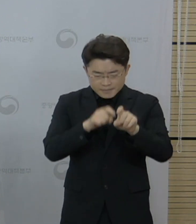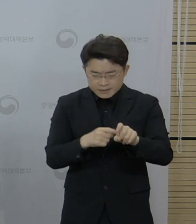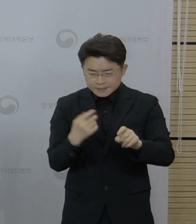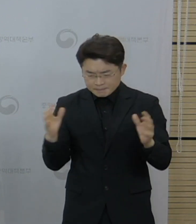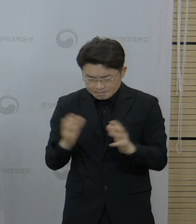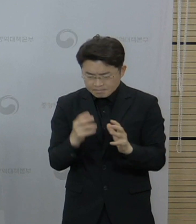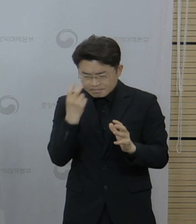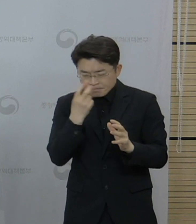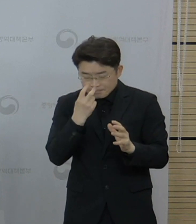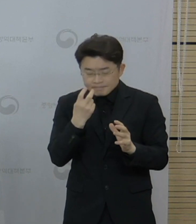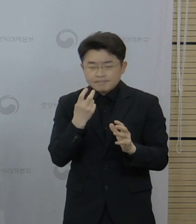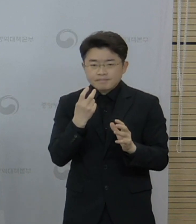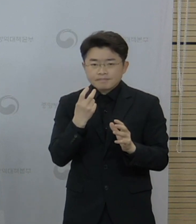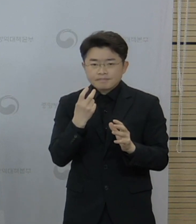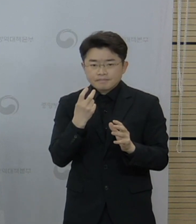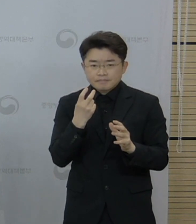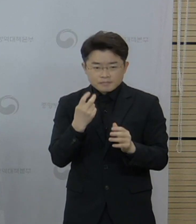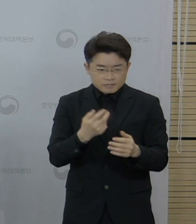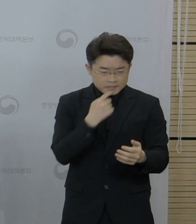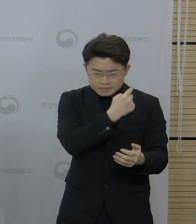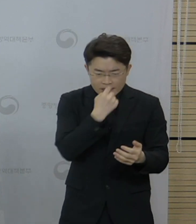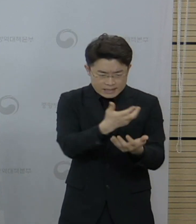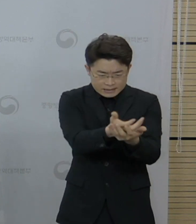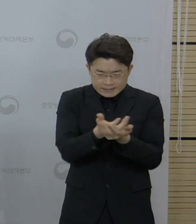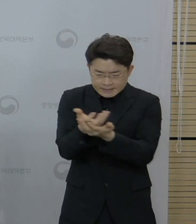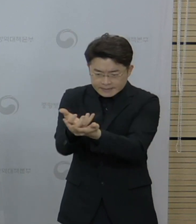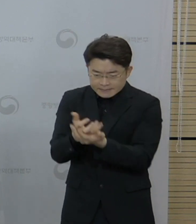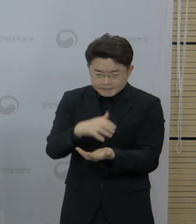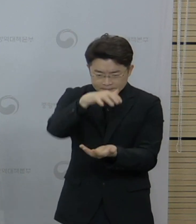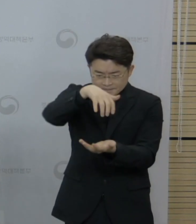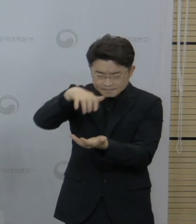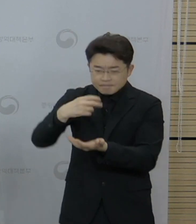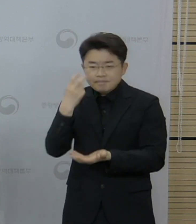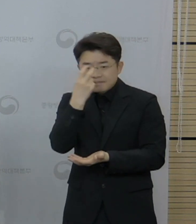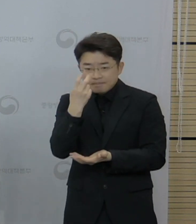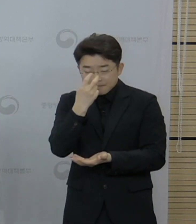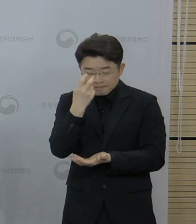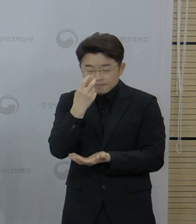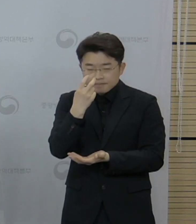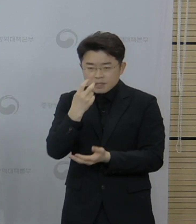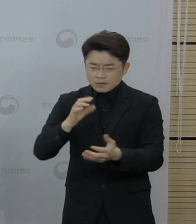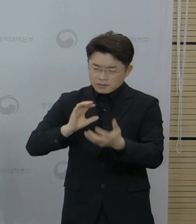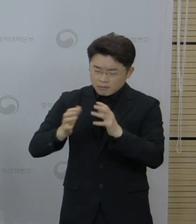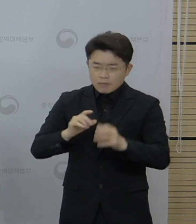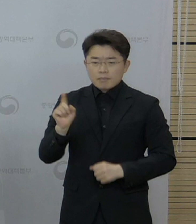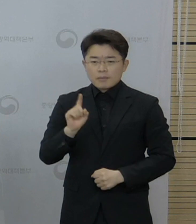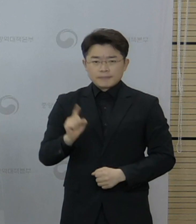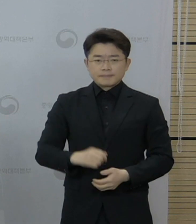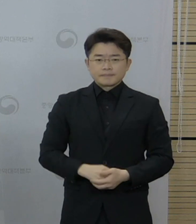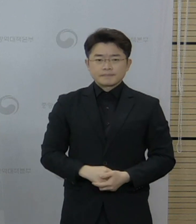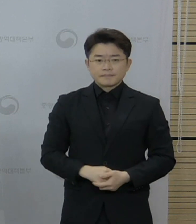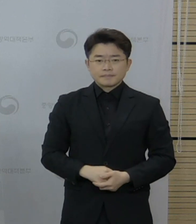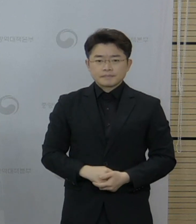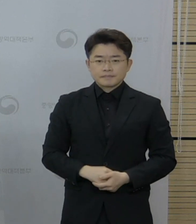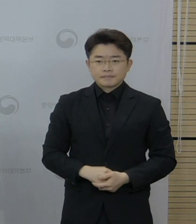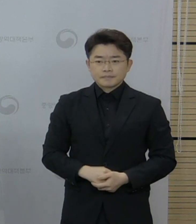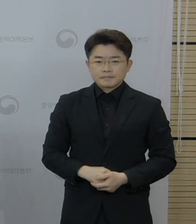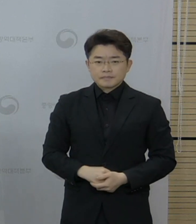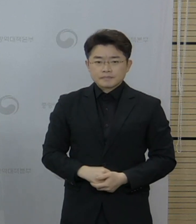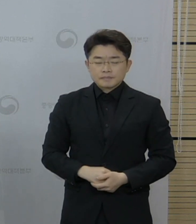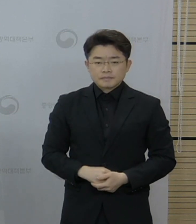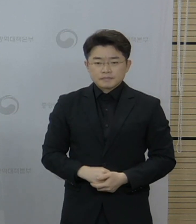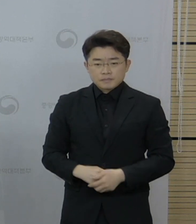모두 현재까지 수집 분석된 자료를 근거로 다른 원인에 의한 사망